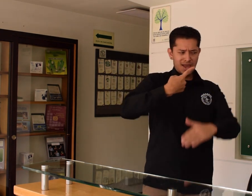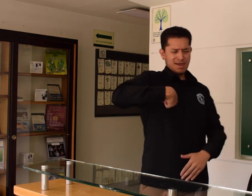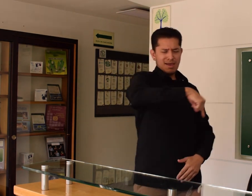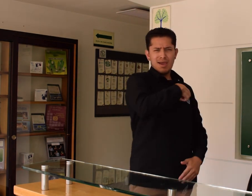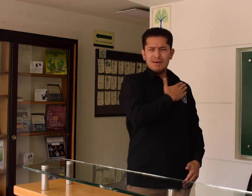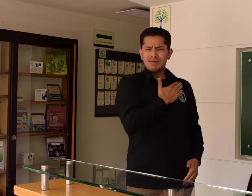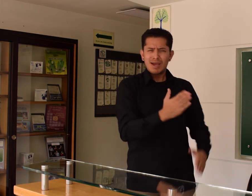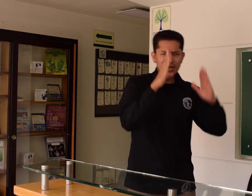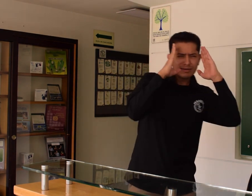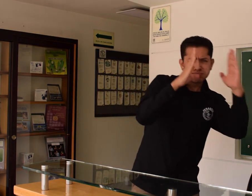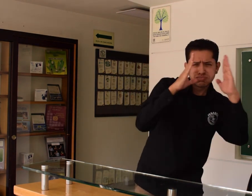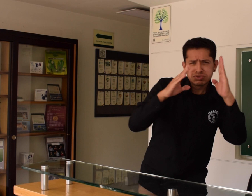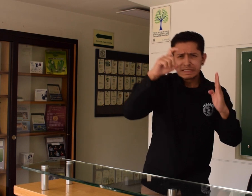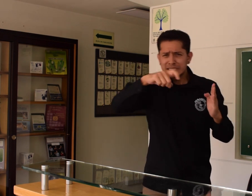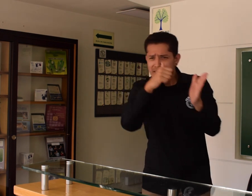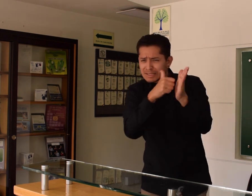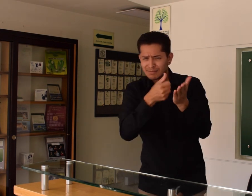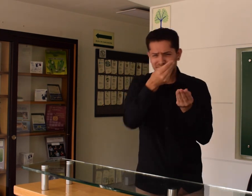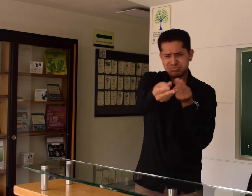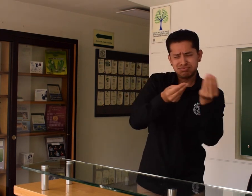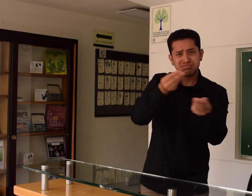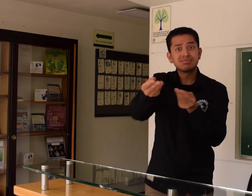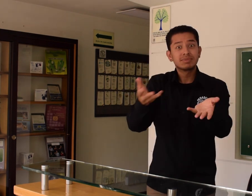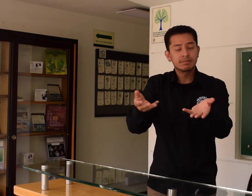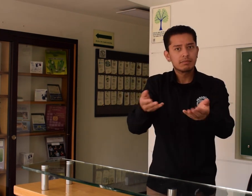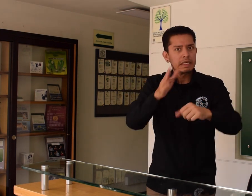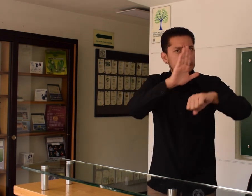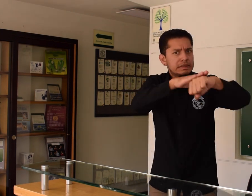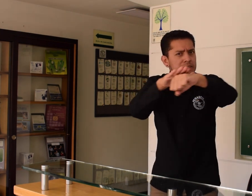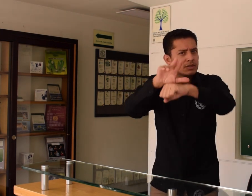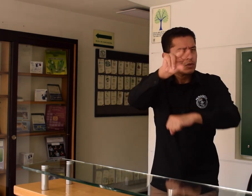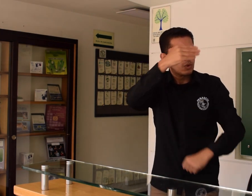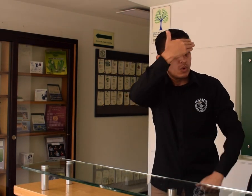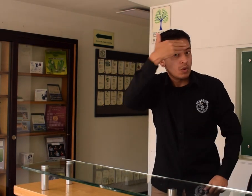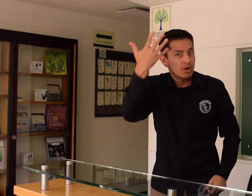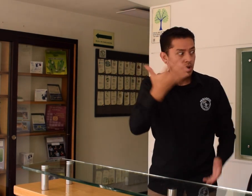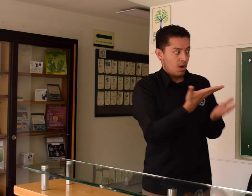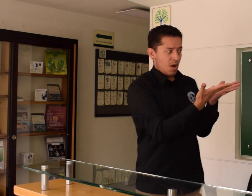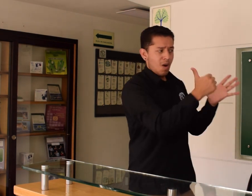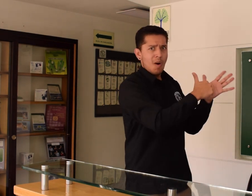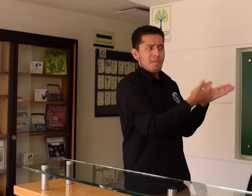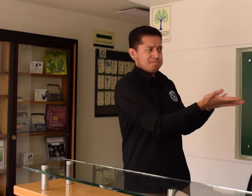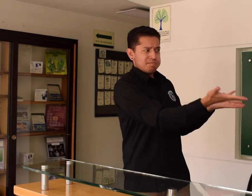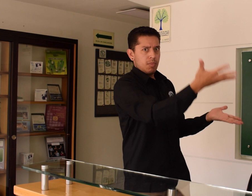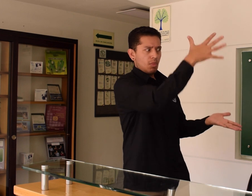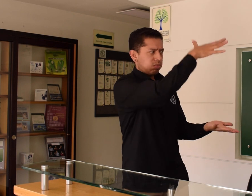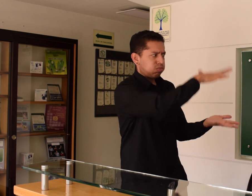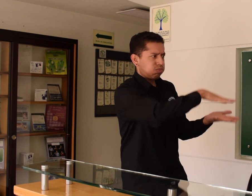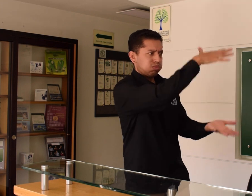necesitas. Aquí con gusto te atenderemos. Les paso el dato para que lo tengan presente. Las unidades se están